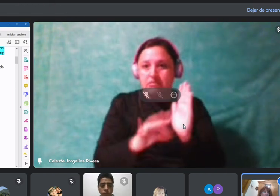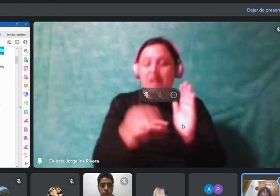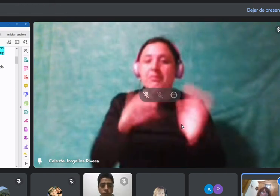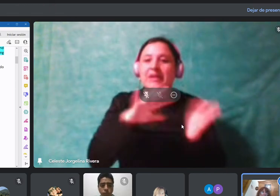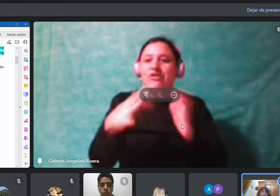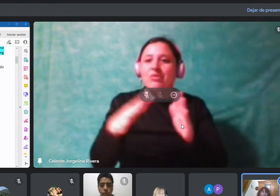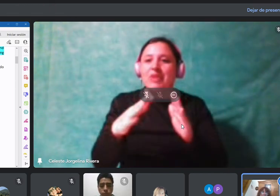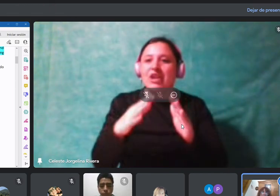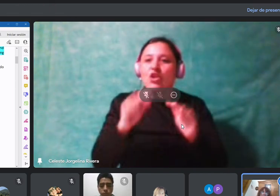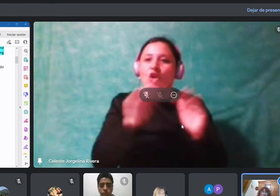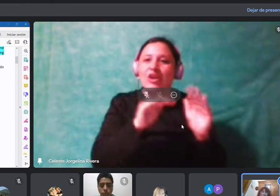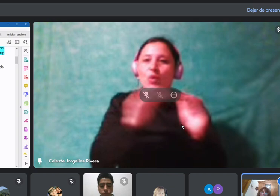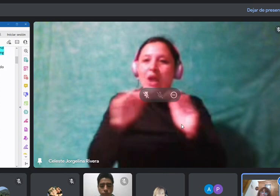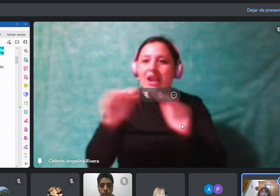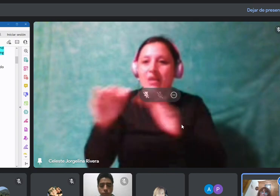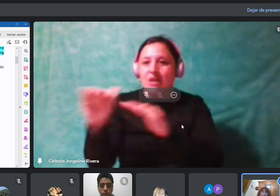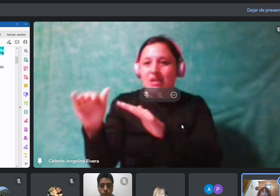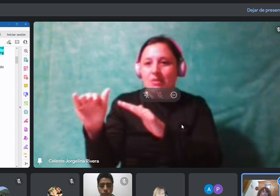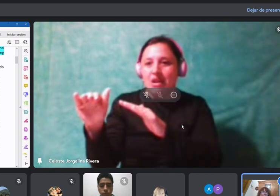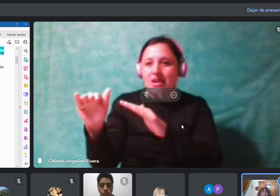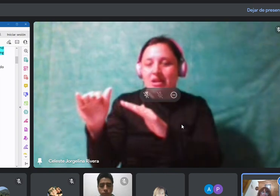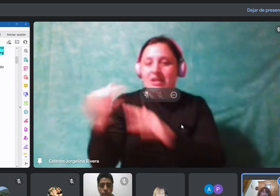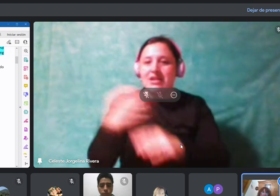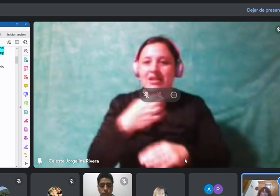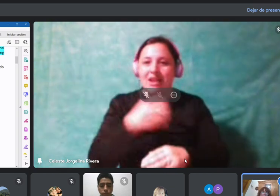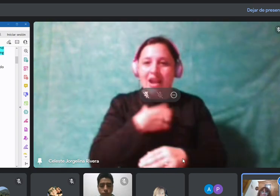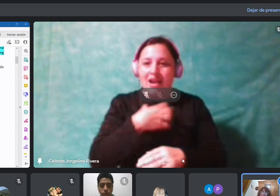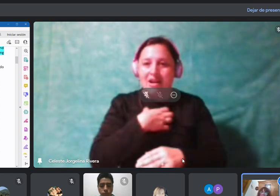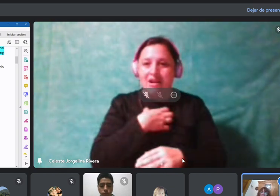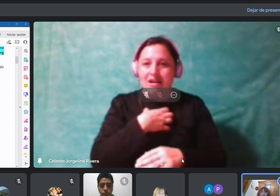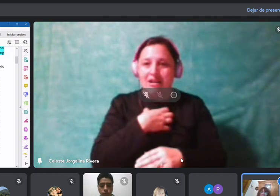La clase va a seguir de esta manera.